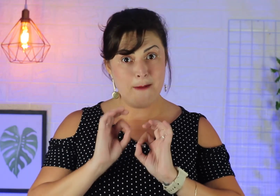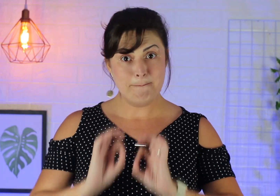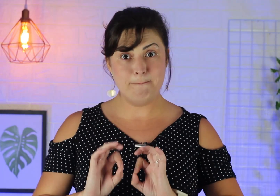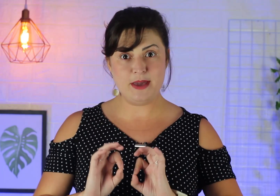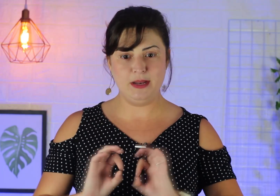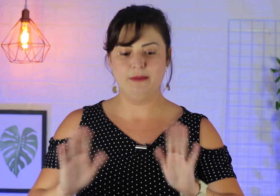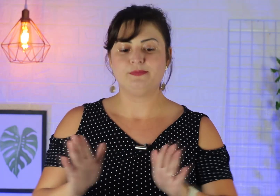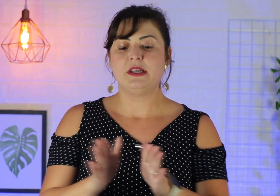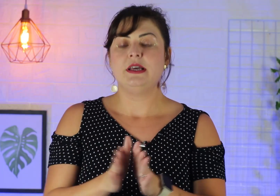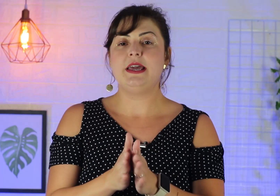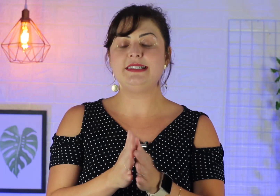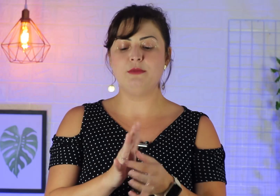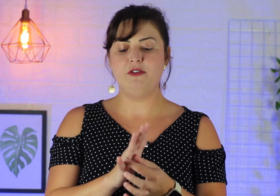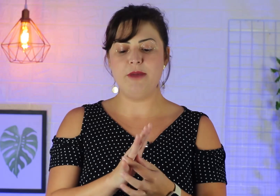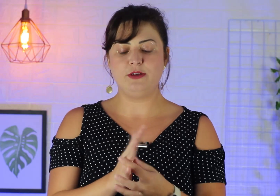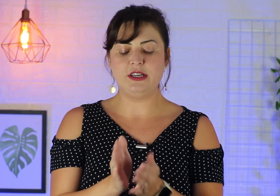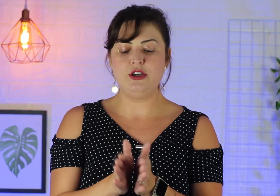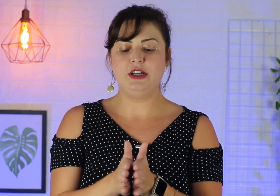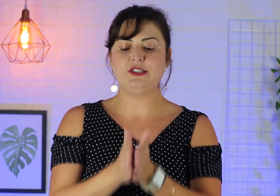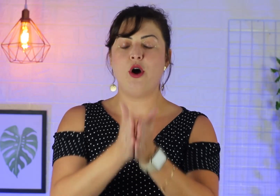a Bíblia? Esse movimento aqui, olha só.